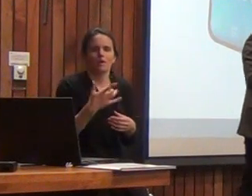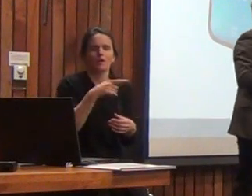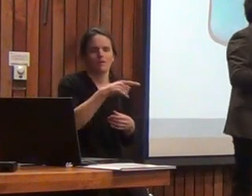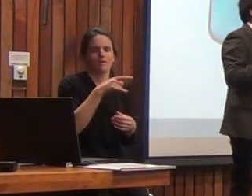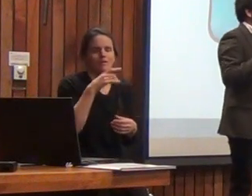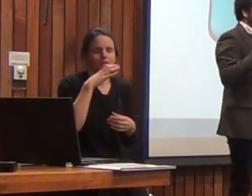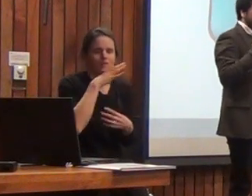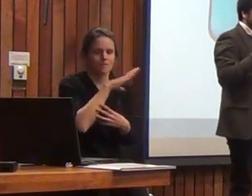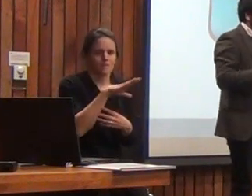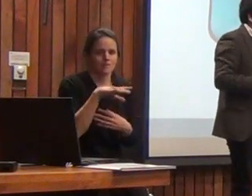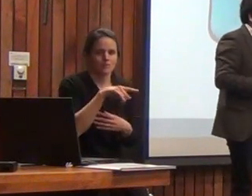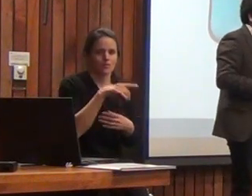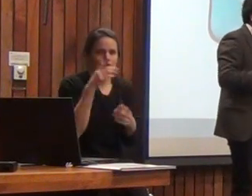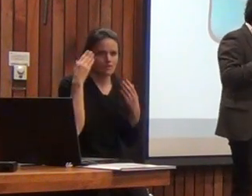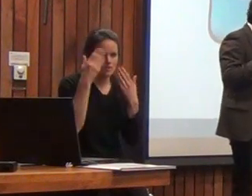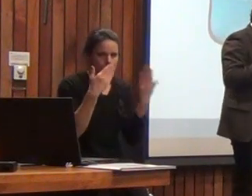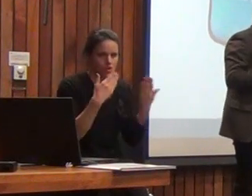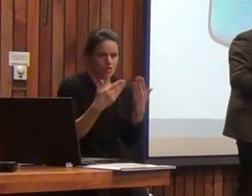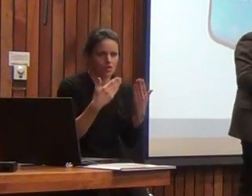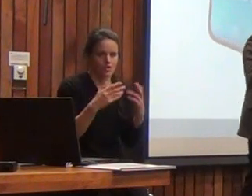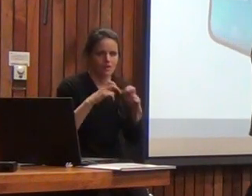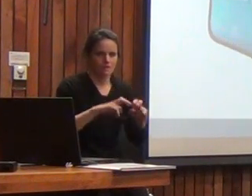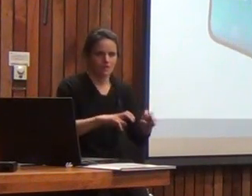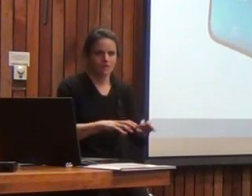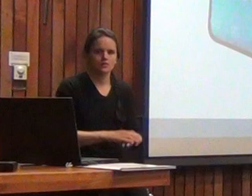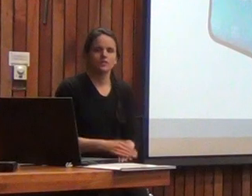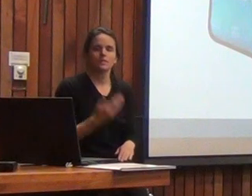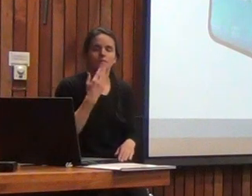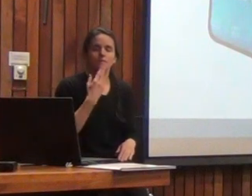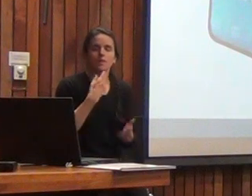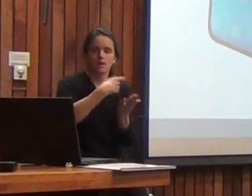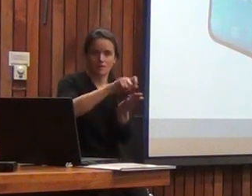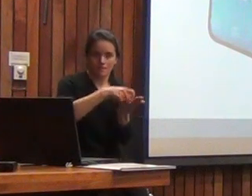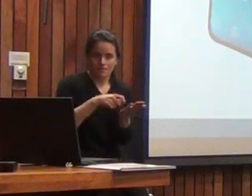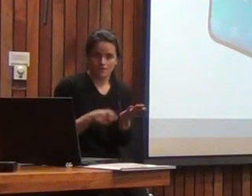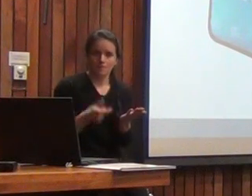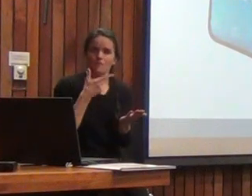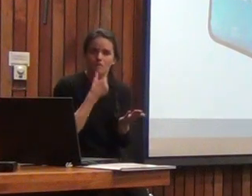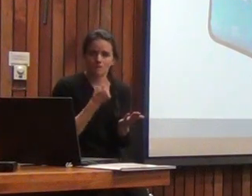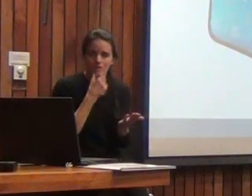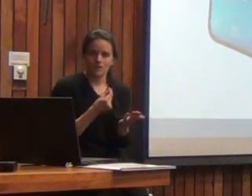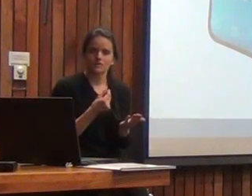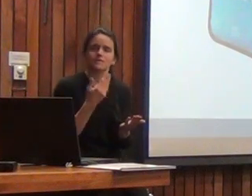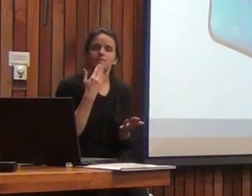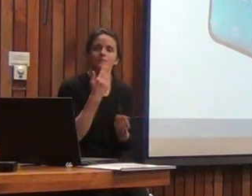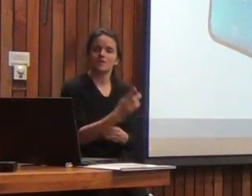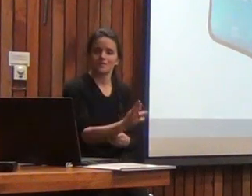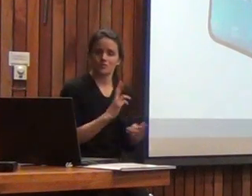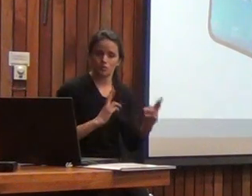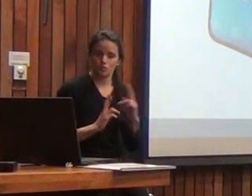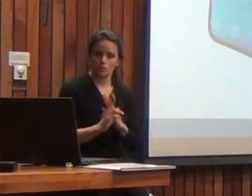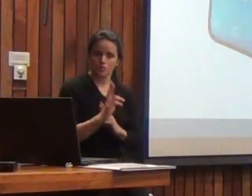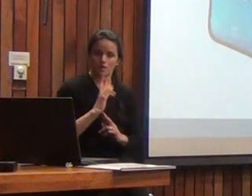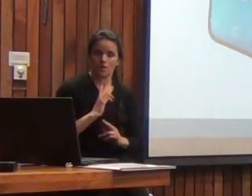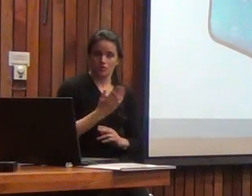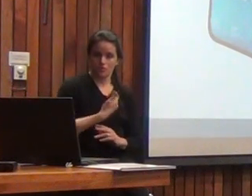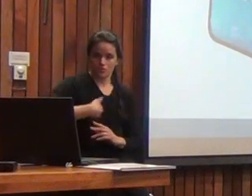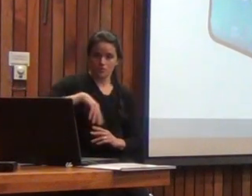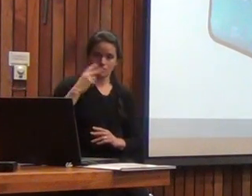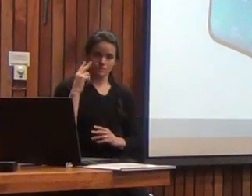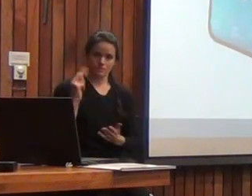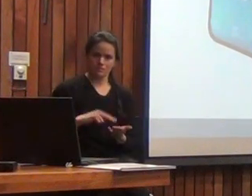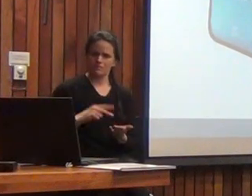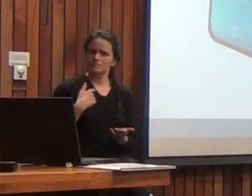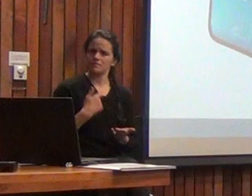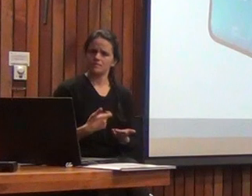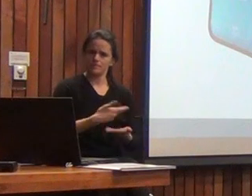la aplicación también es muchísimo más sencilla y los resultados preliminares de una investigación que estamos realizando nos